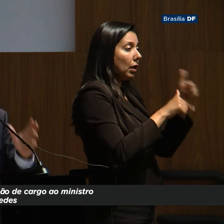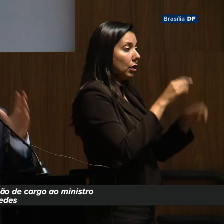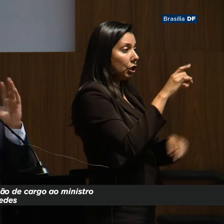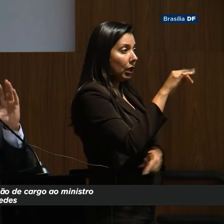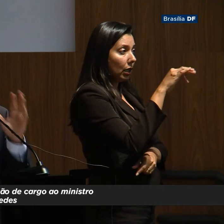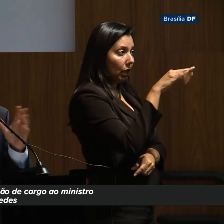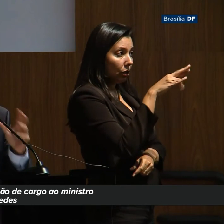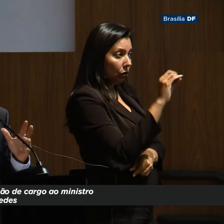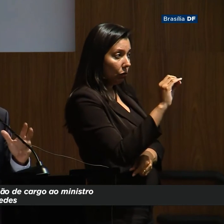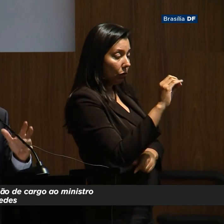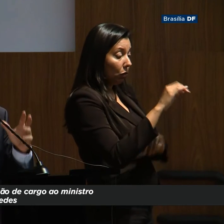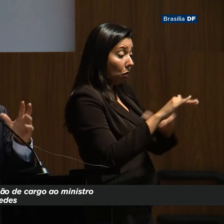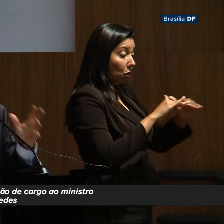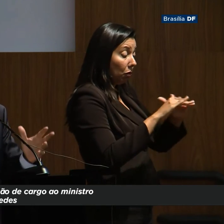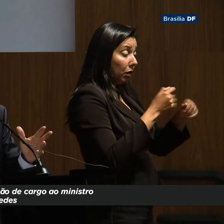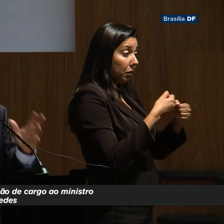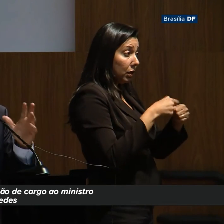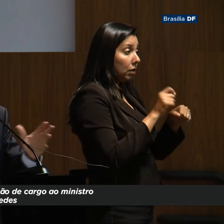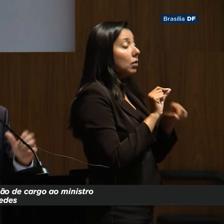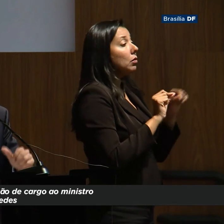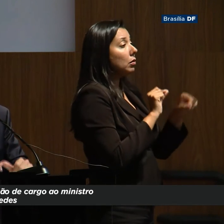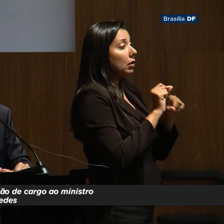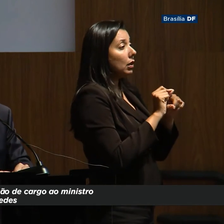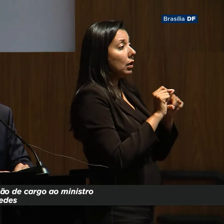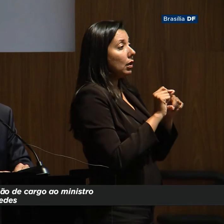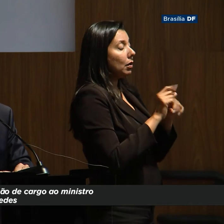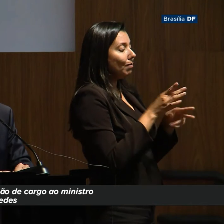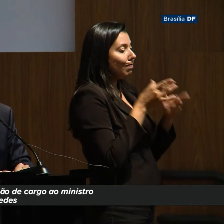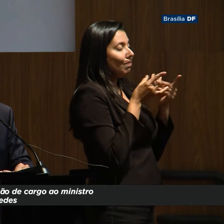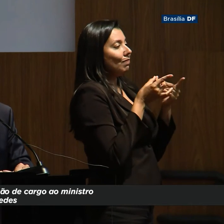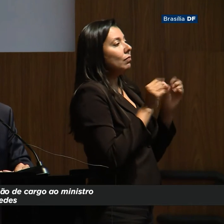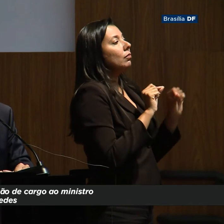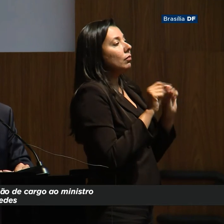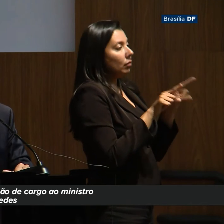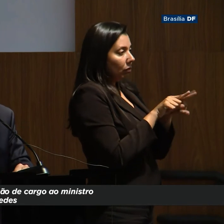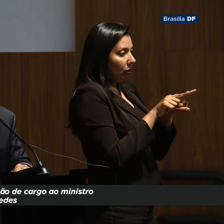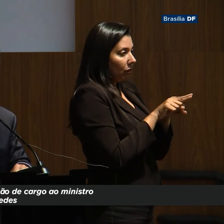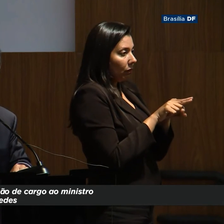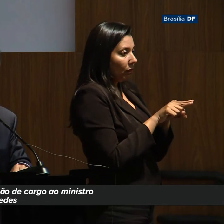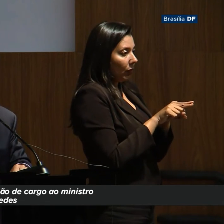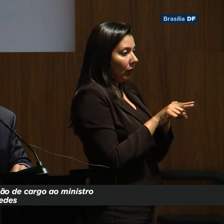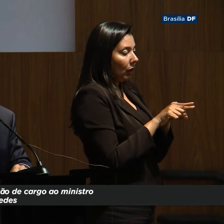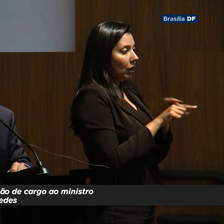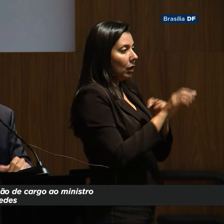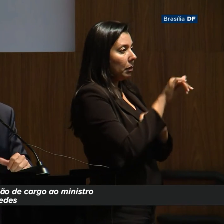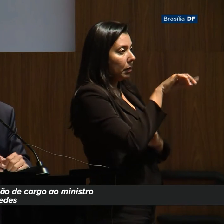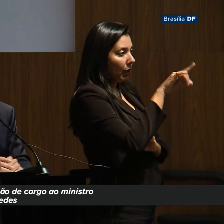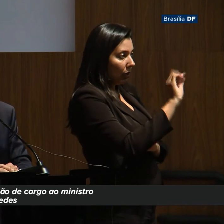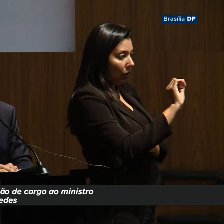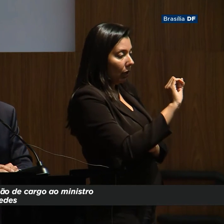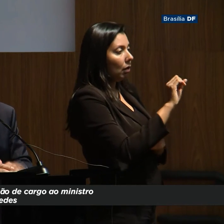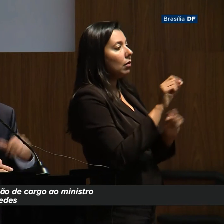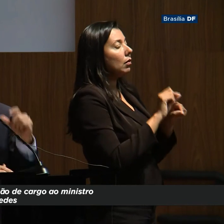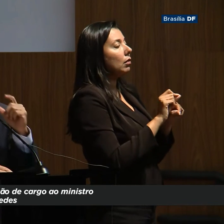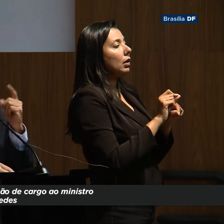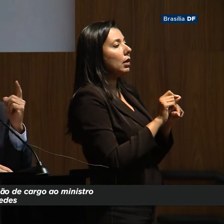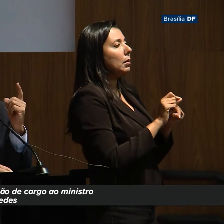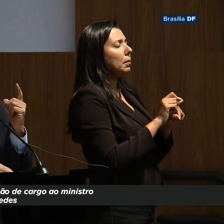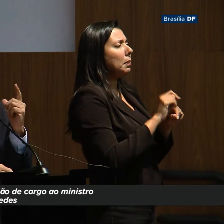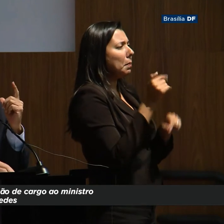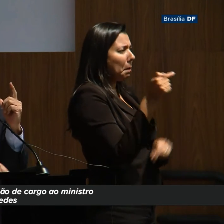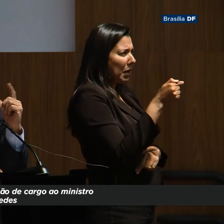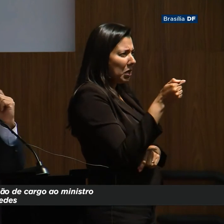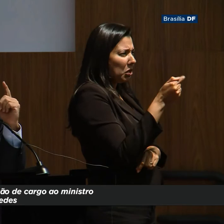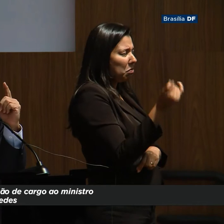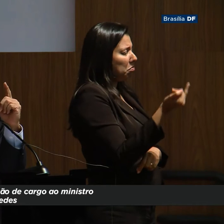Os nossos movimentos têm que ser entendidos à luz dessa percepção. O homem encolhe isso, ele é menos importante? Não, ele é